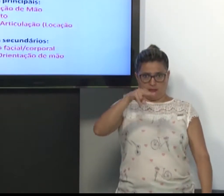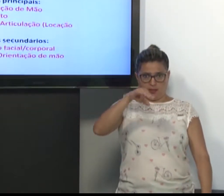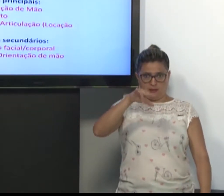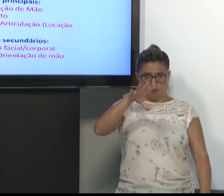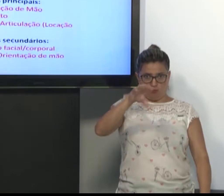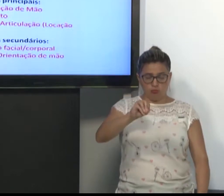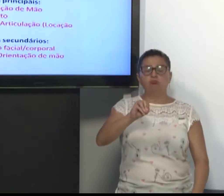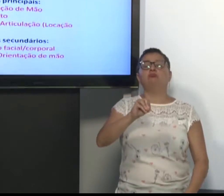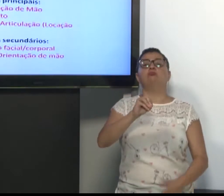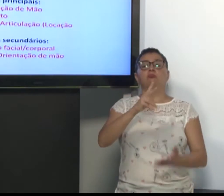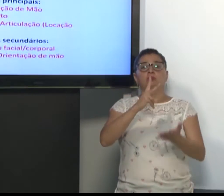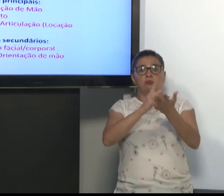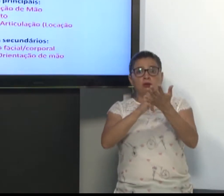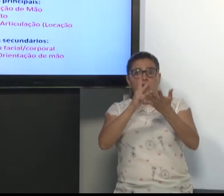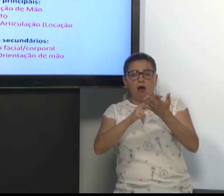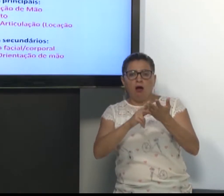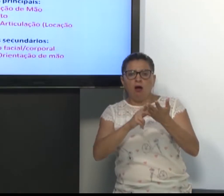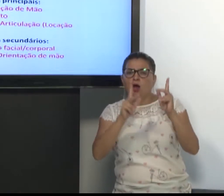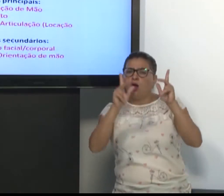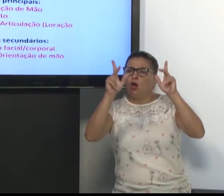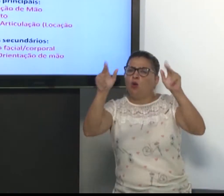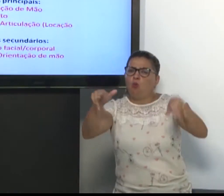sinais. Os parâmetros mínimos.